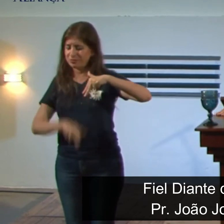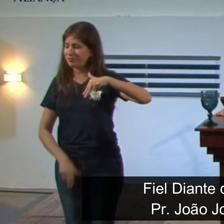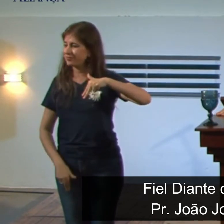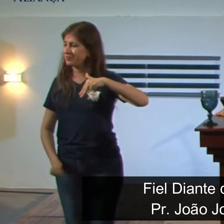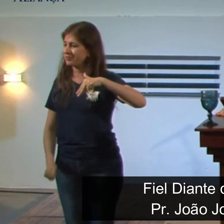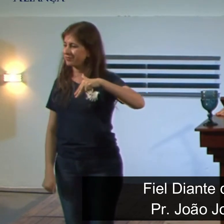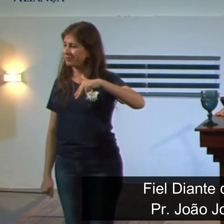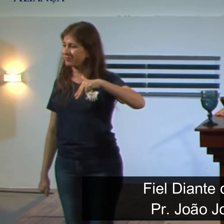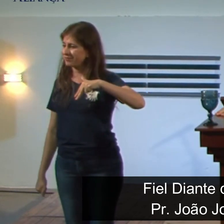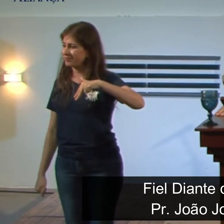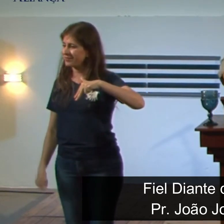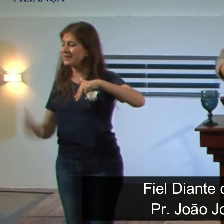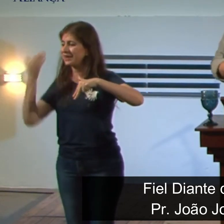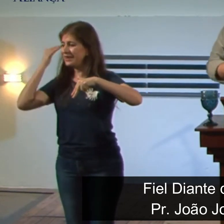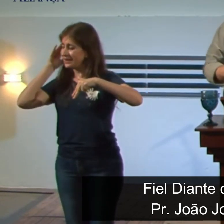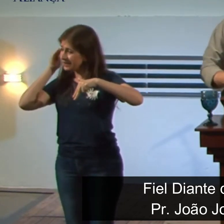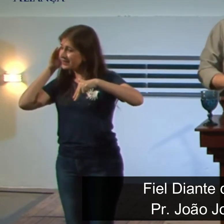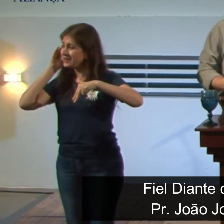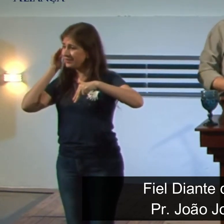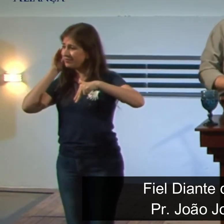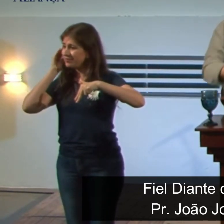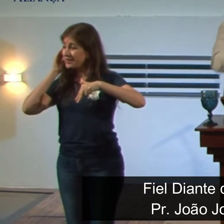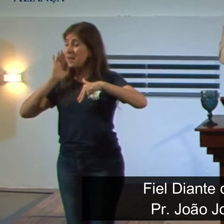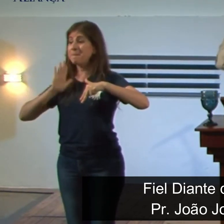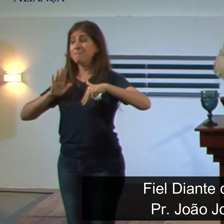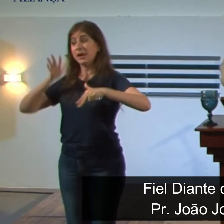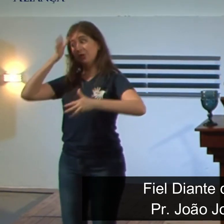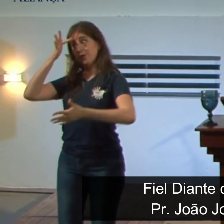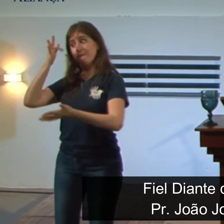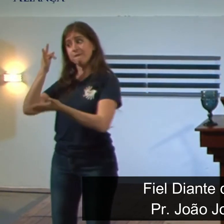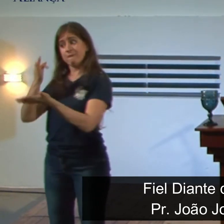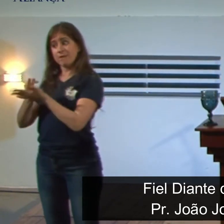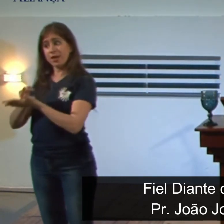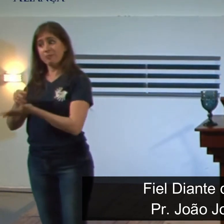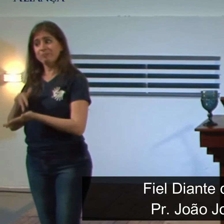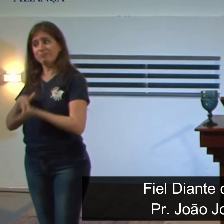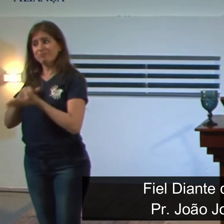amém então não negocie a sua fé influencie